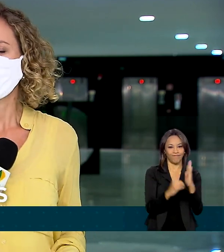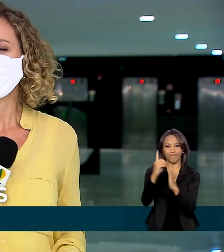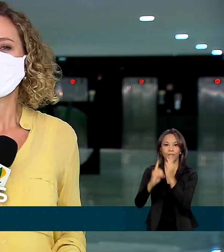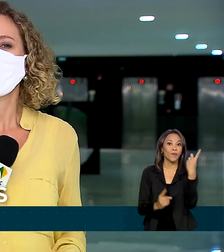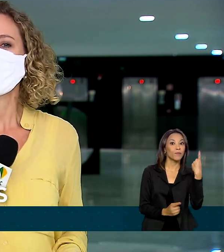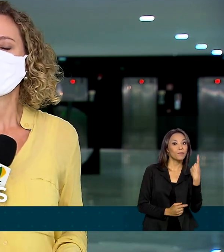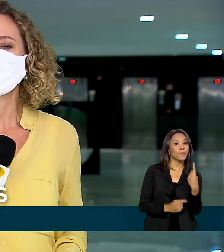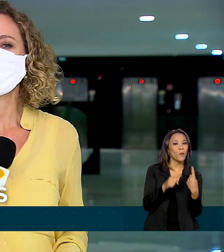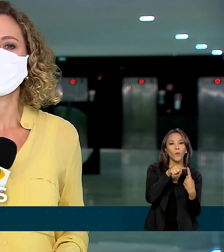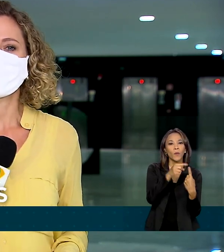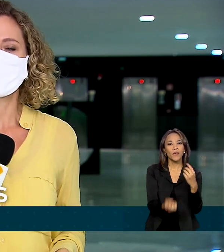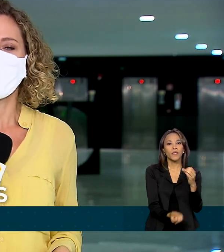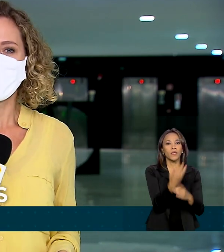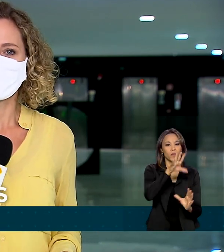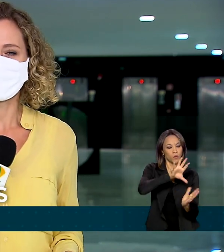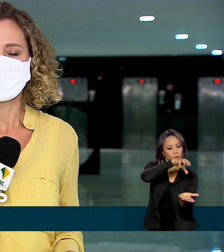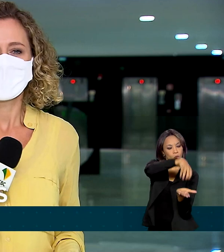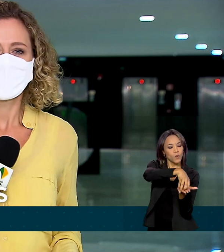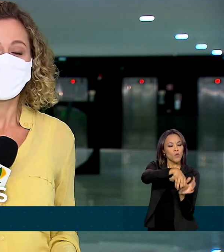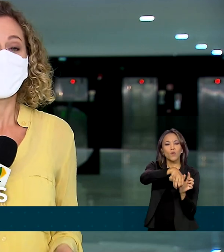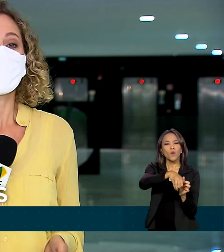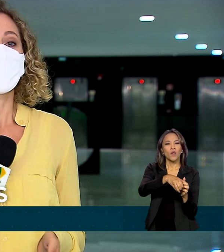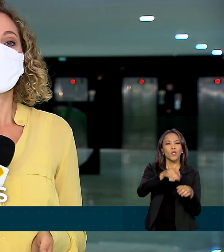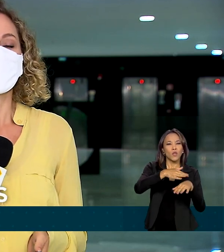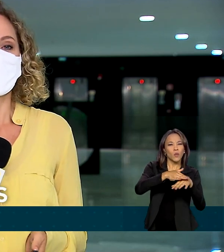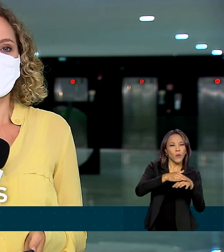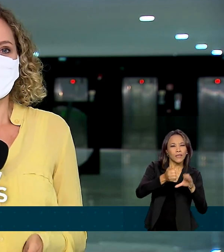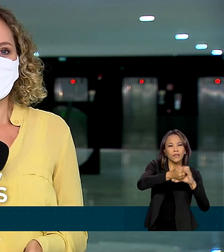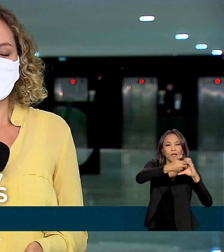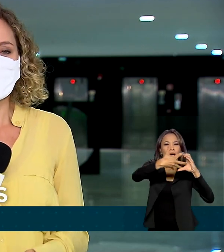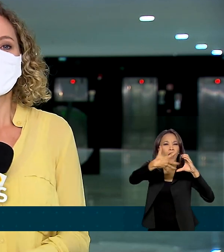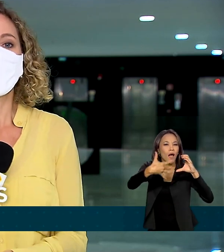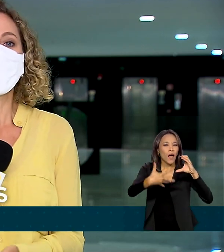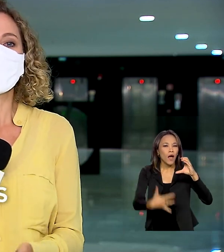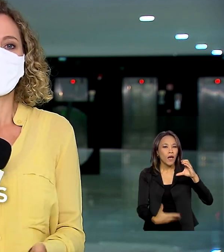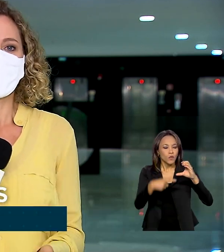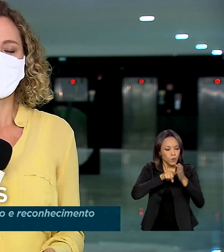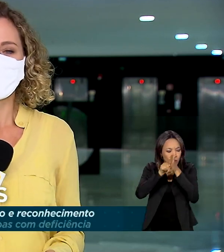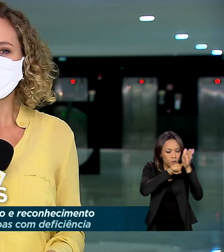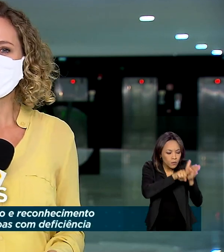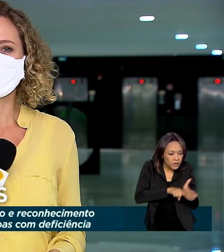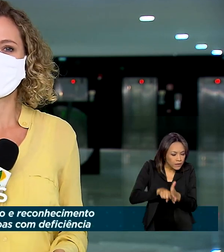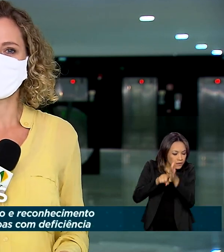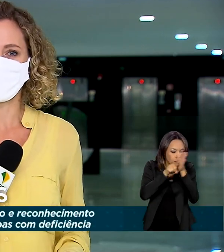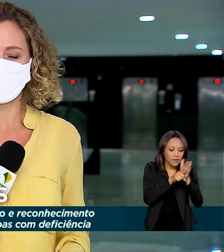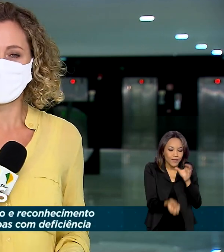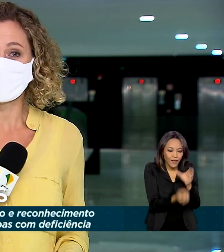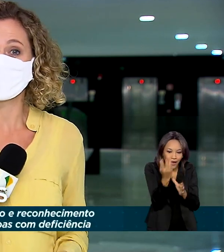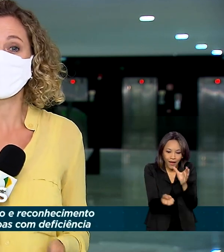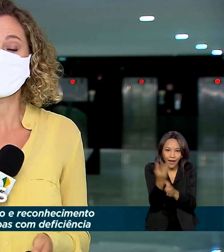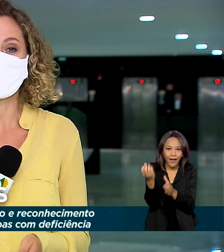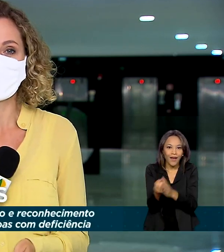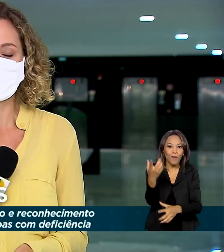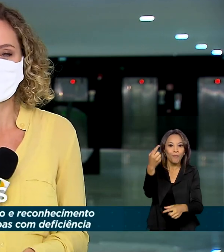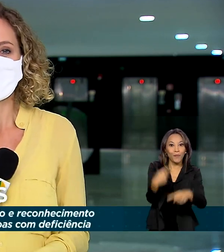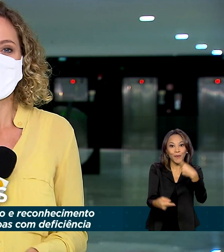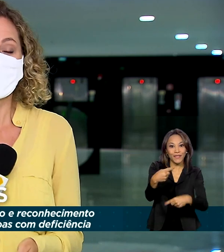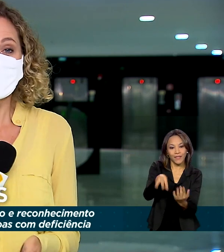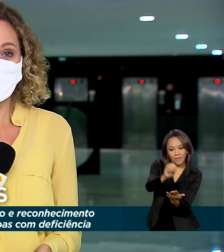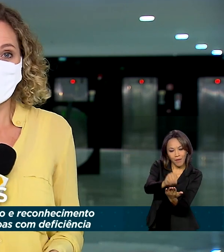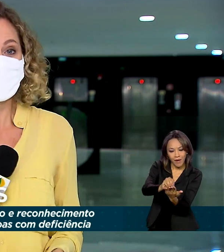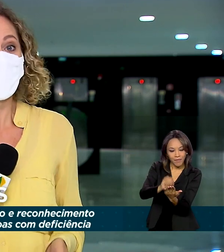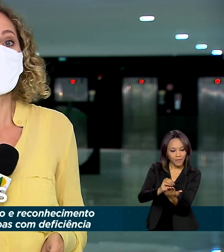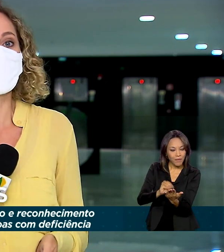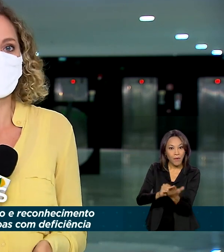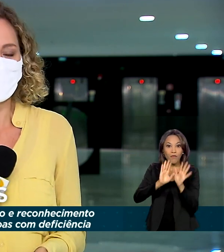primeiro cria o Comitê de Doenças Raras, que vai promover estudos e formular políticas públicas voltadas